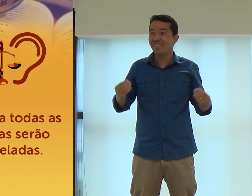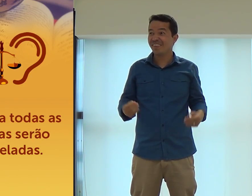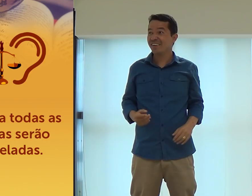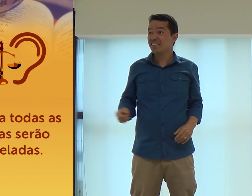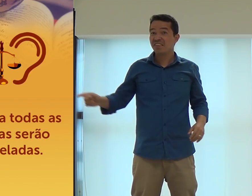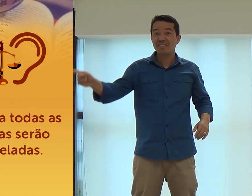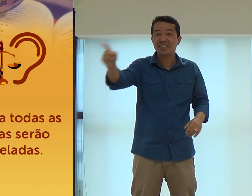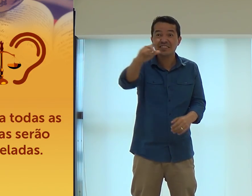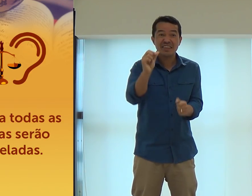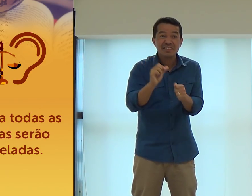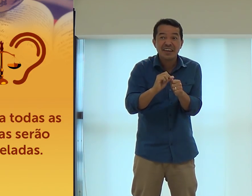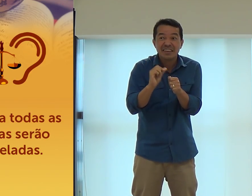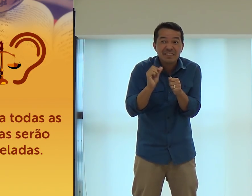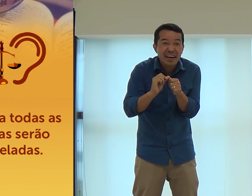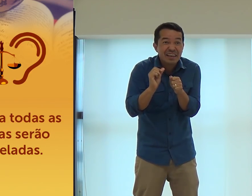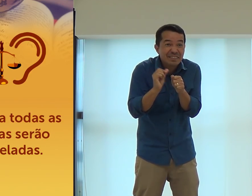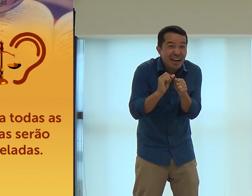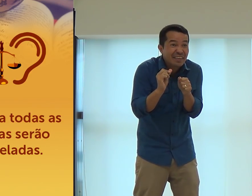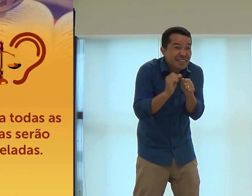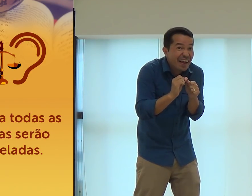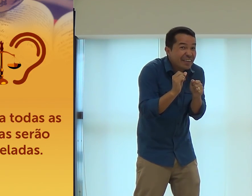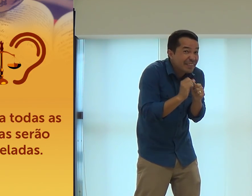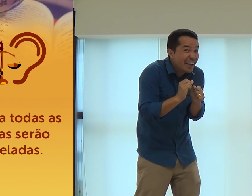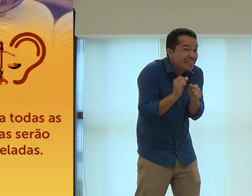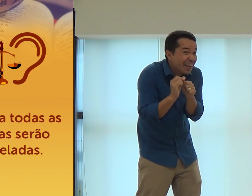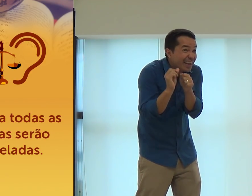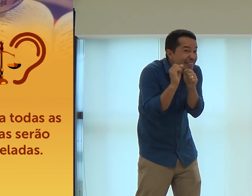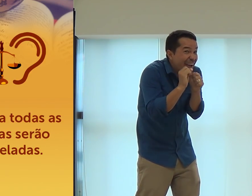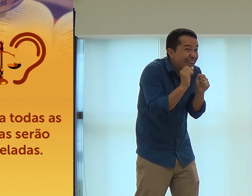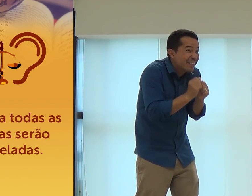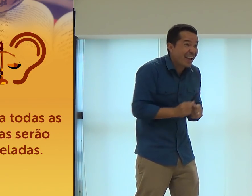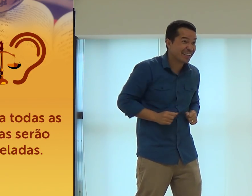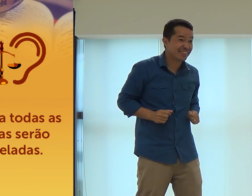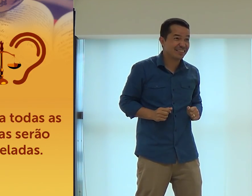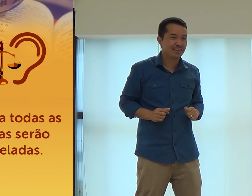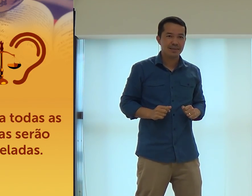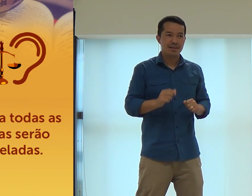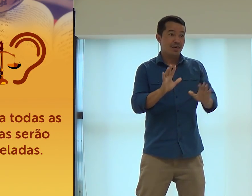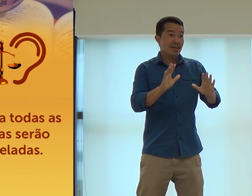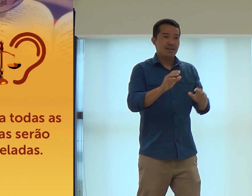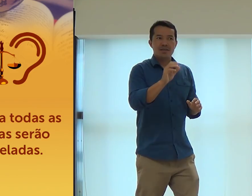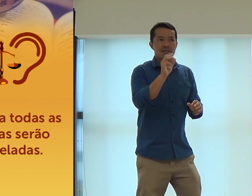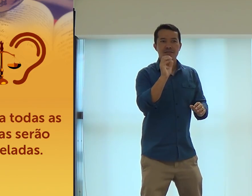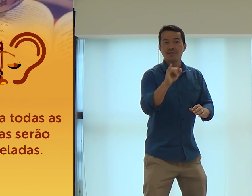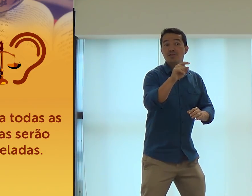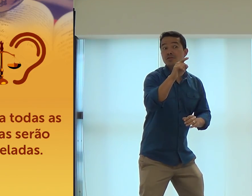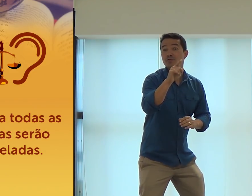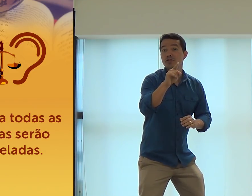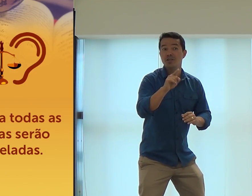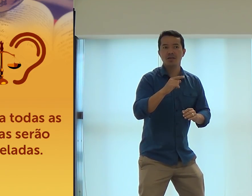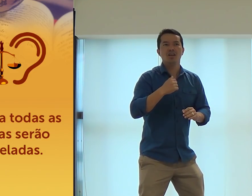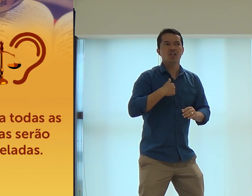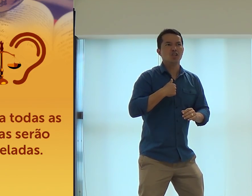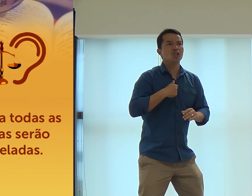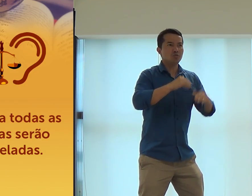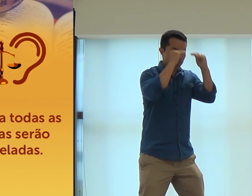Agora, pensa. Tudo que você fez. Foi fazendo, fazendo, fazendo. Agora, por exemplo.